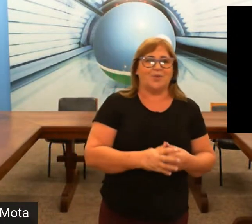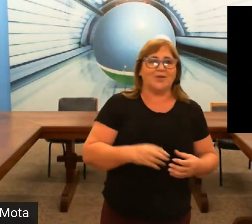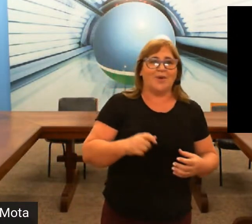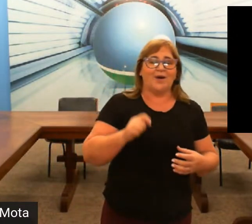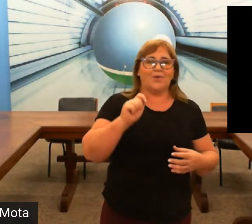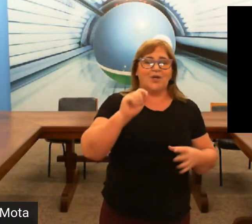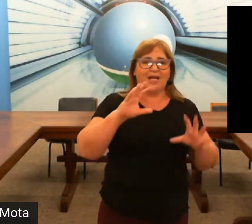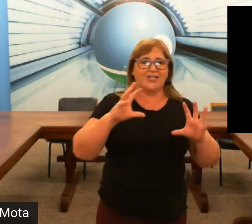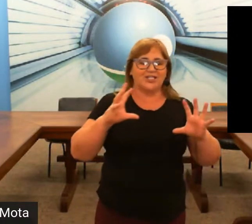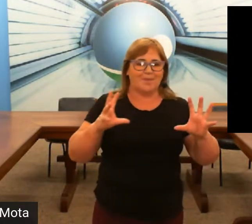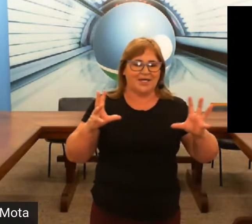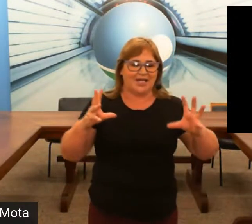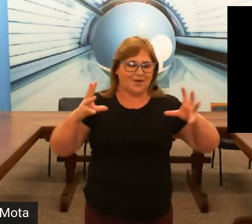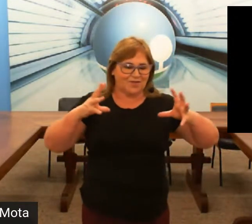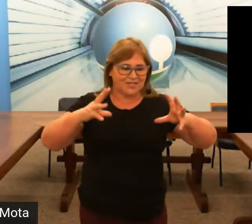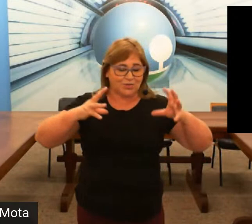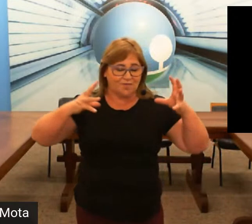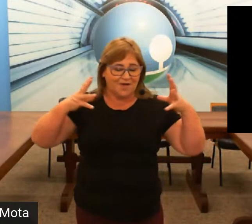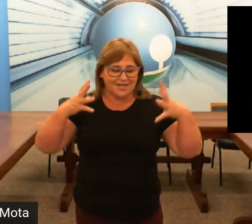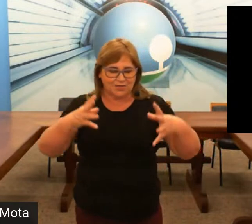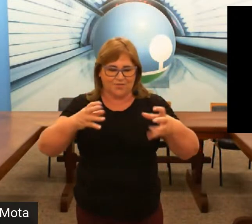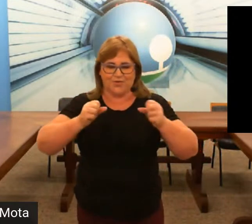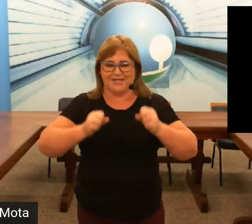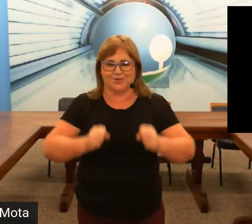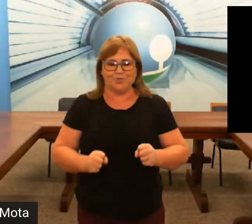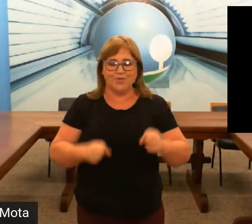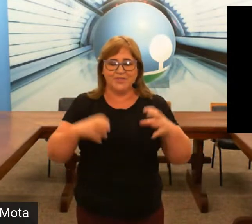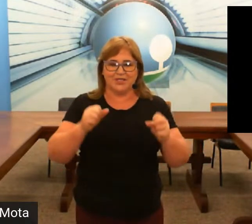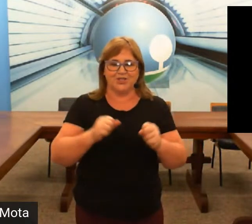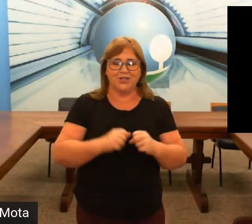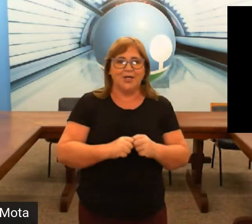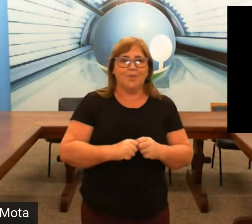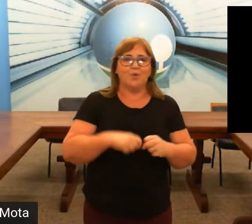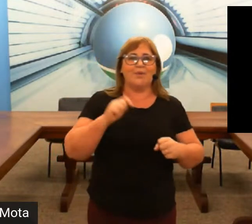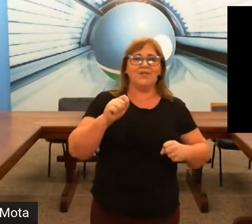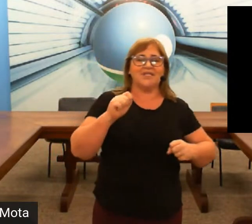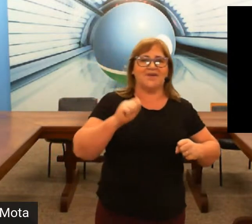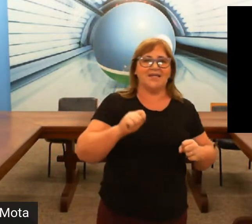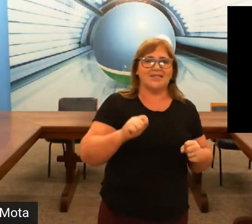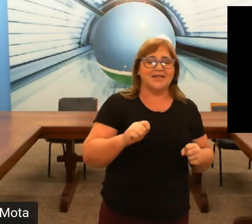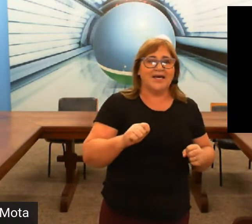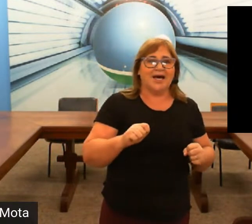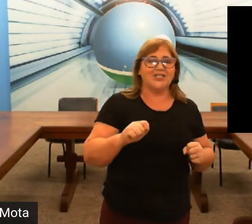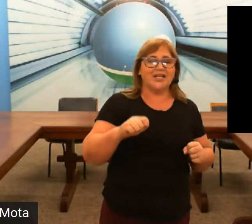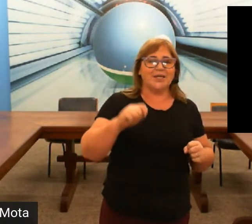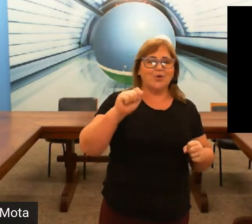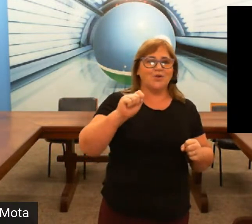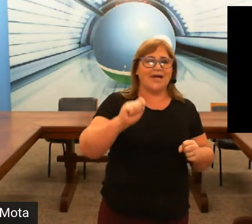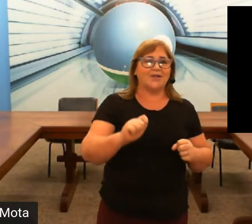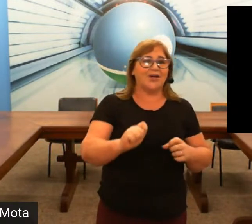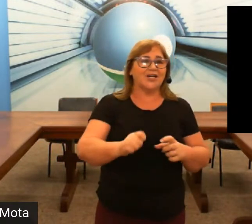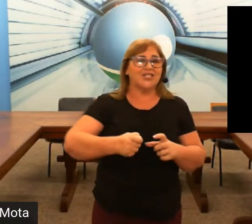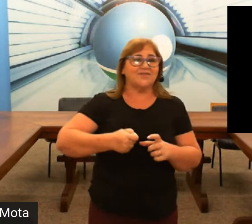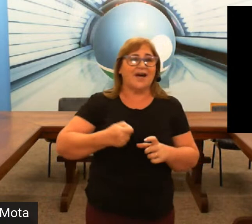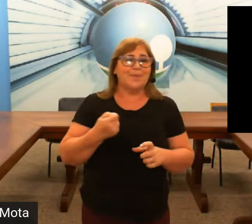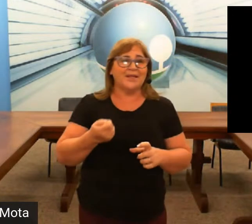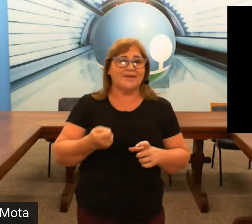de mão. Então, o que eu quero deixar bem claro para vocês, quando eu falo dessa configuração de mão, é o seguinte, porque muitas vezes a gente tem que ter muito cuidado na hora que a gente vai aprender